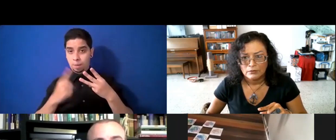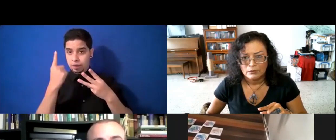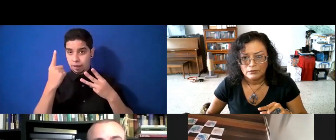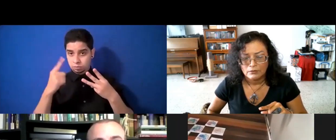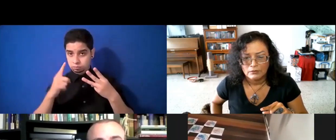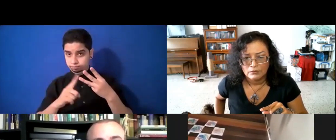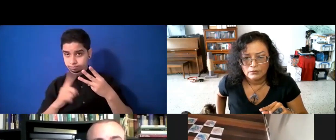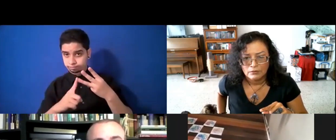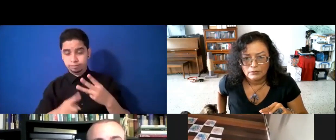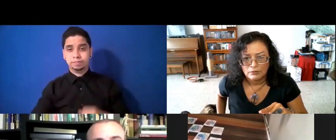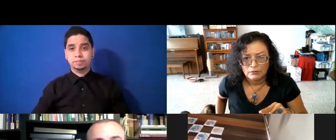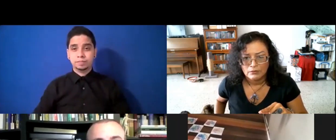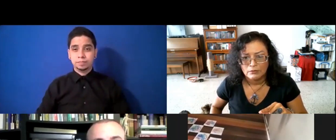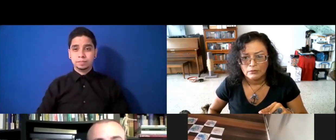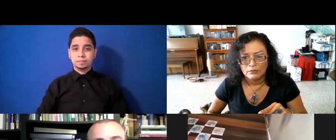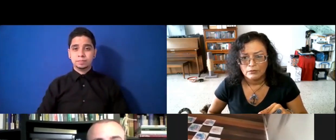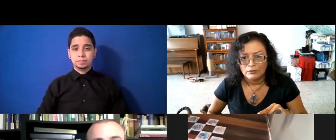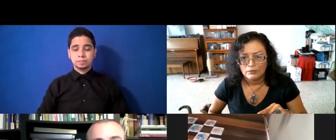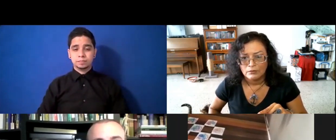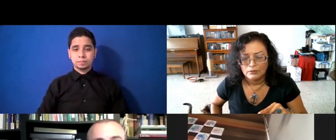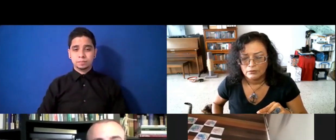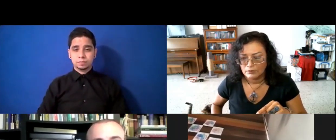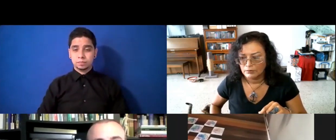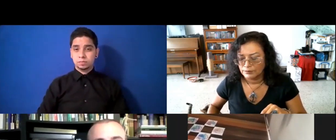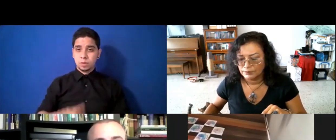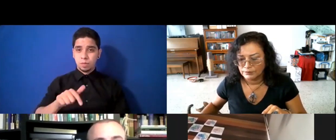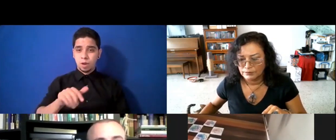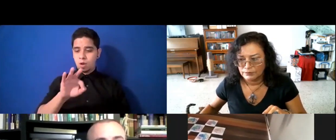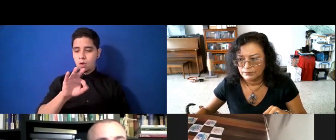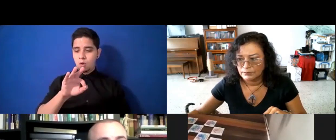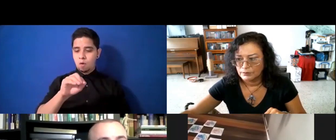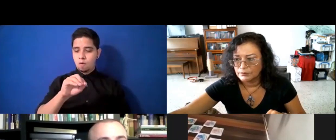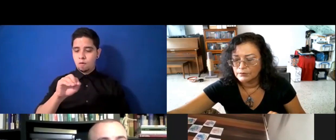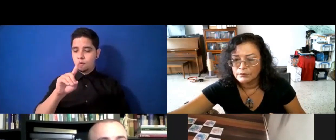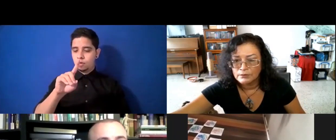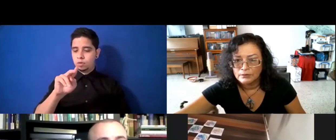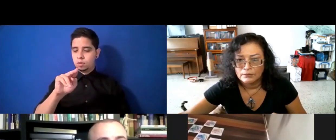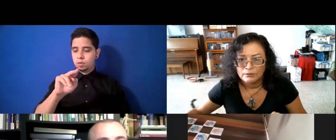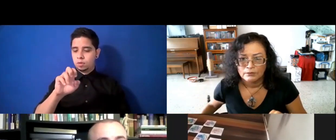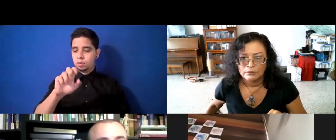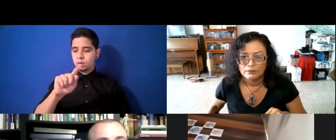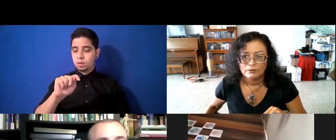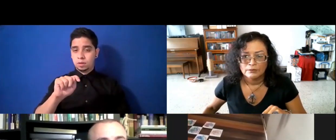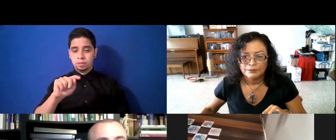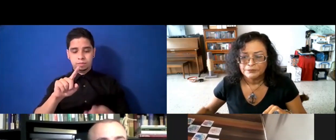Luego de que empezamos con FoodNet, luego ya con la pandemia añadimos a DoorDash y a